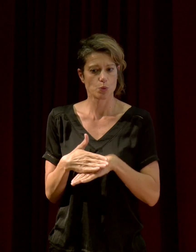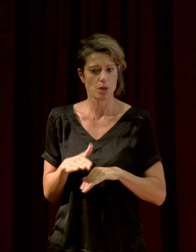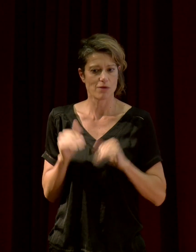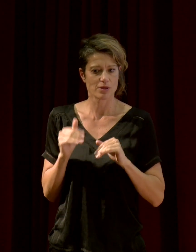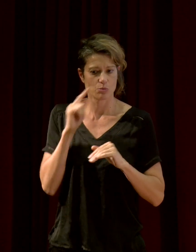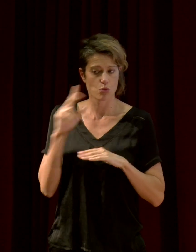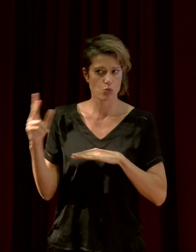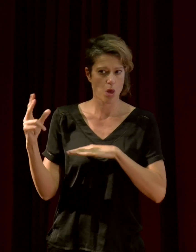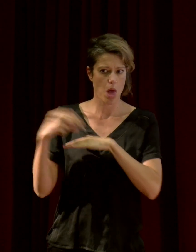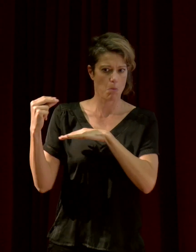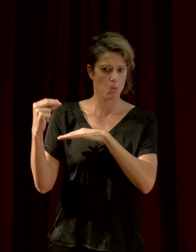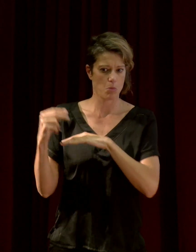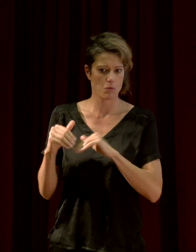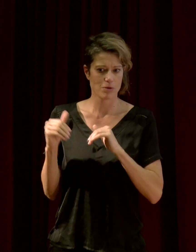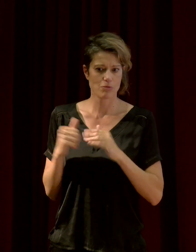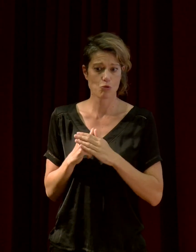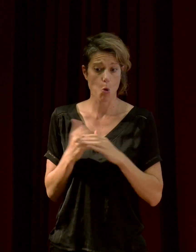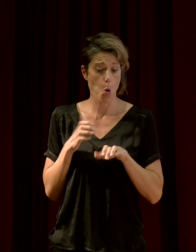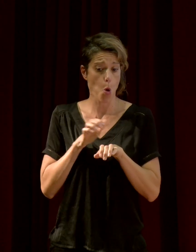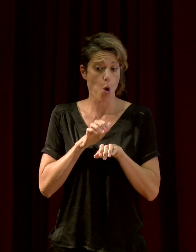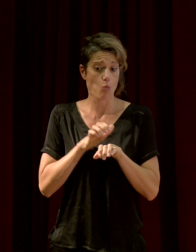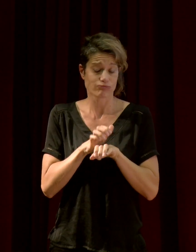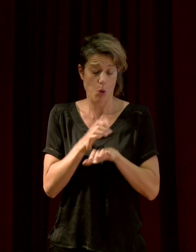reproduire sans avoir fait grand-chose. Donc, voilà.